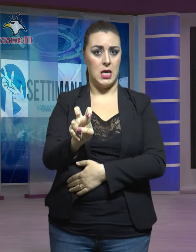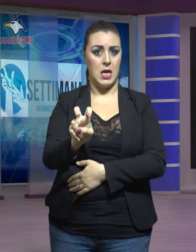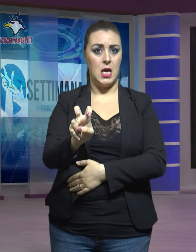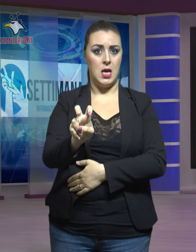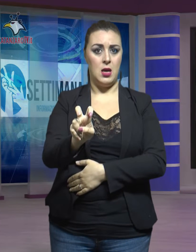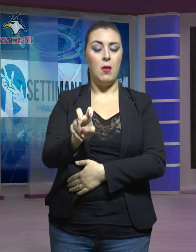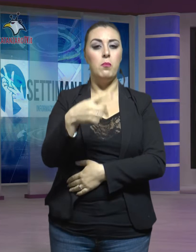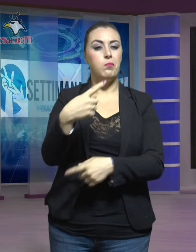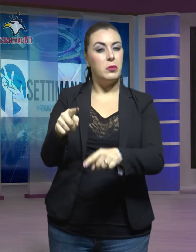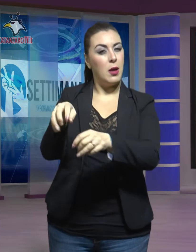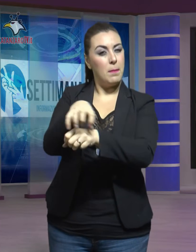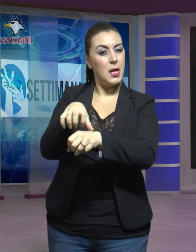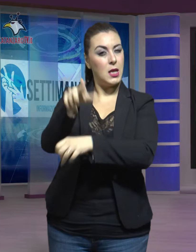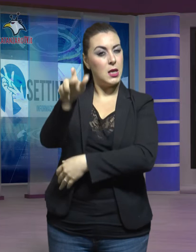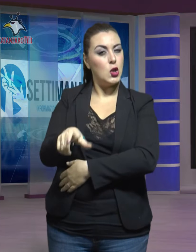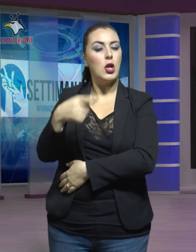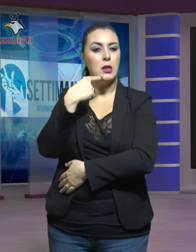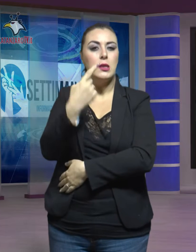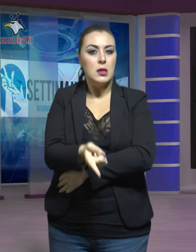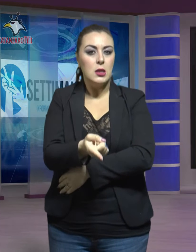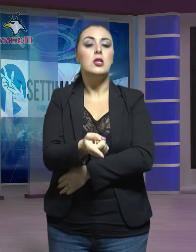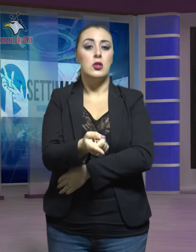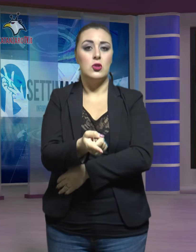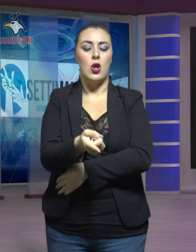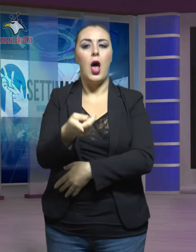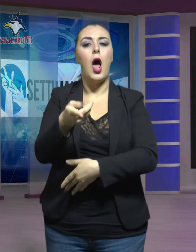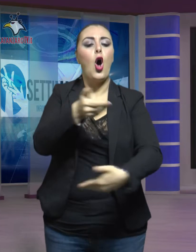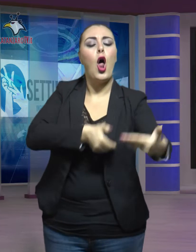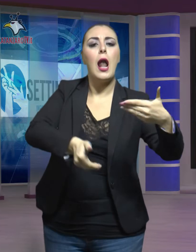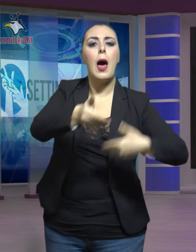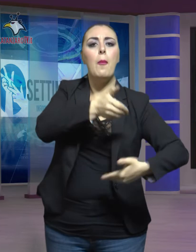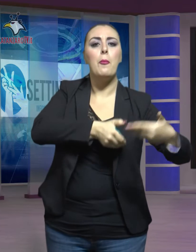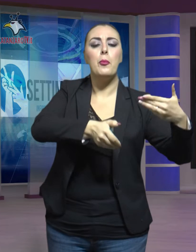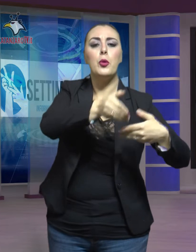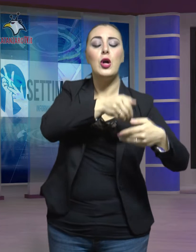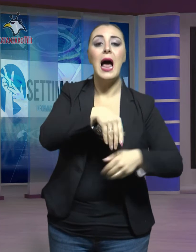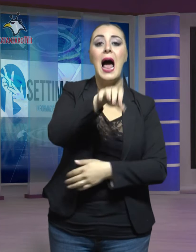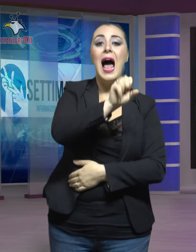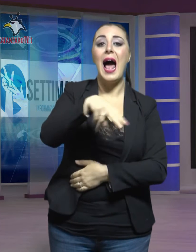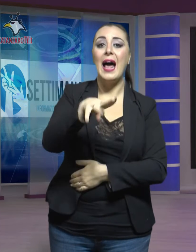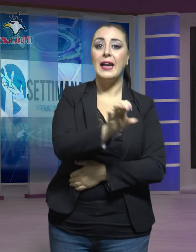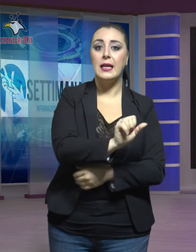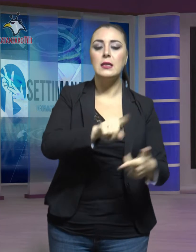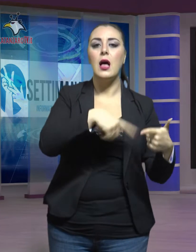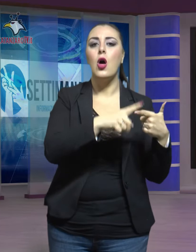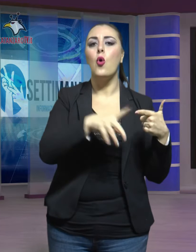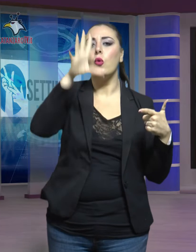ministro ha annunciato anche la collaborazione tra ANAS e Università della